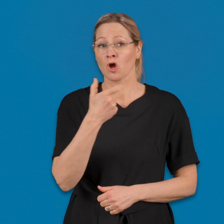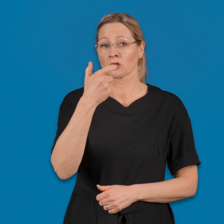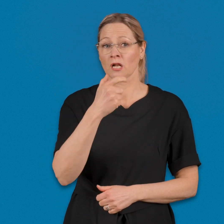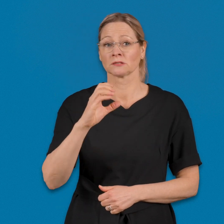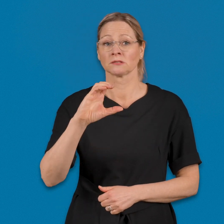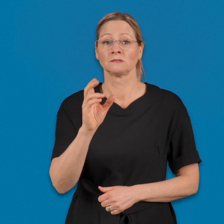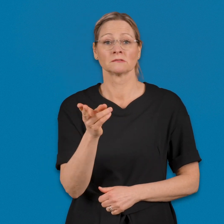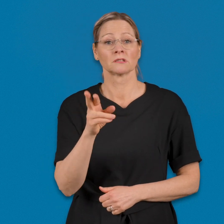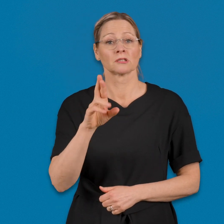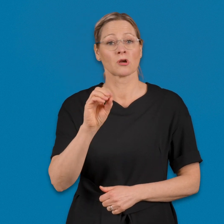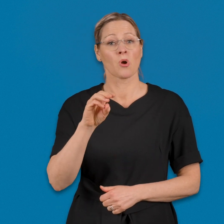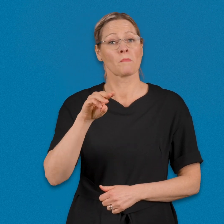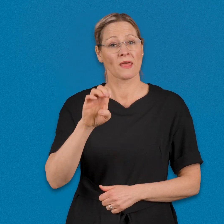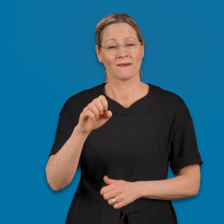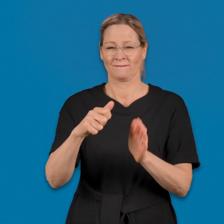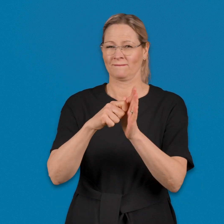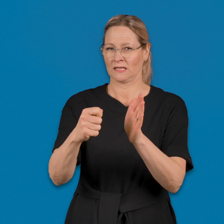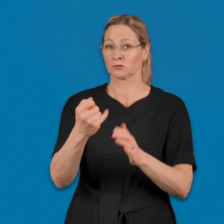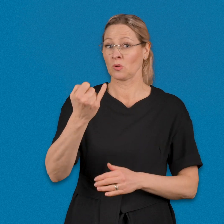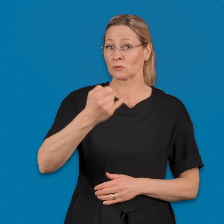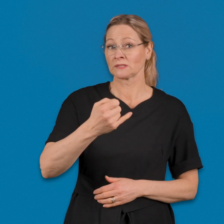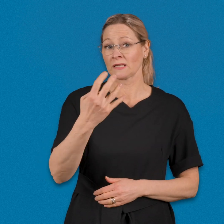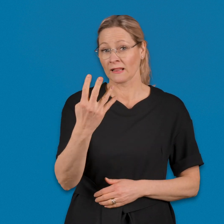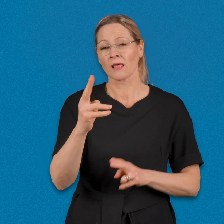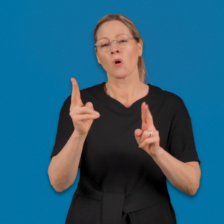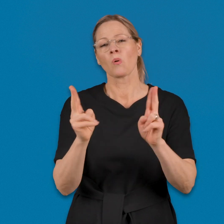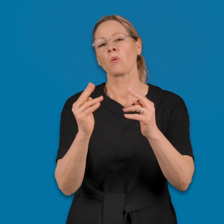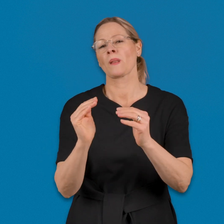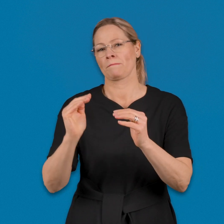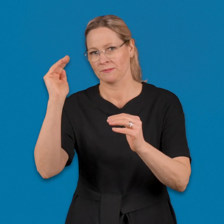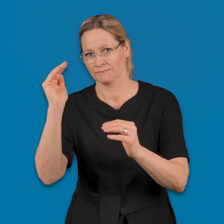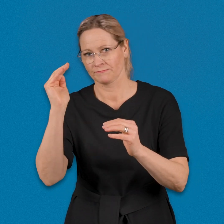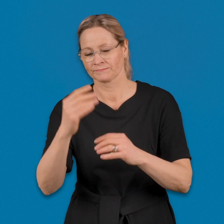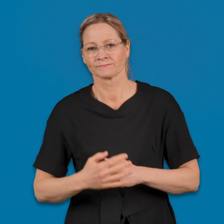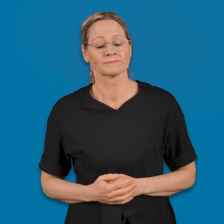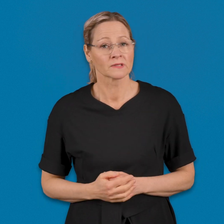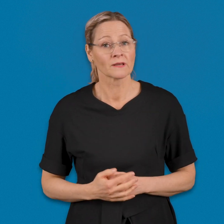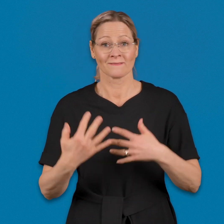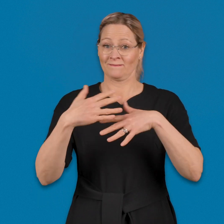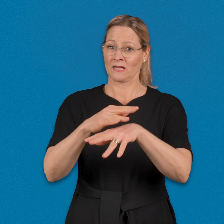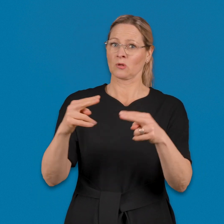tai Google Chrome, versio 64 tai uudempi.